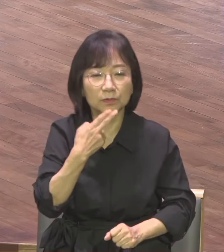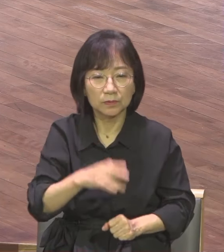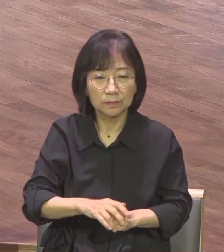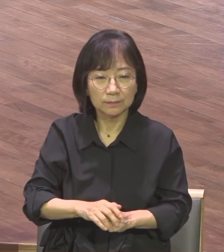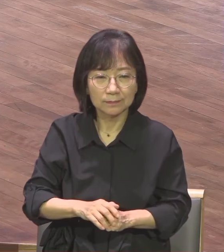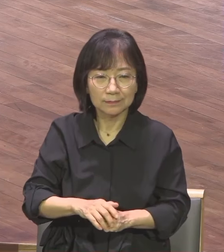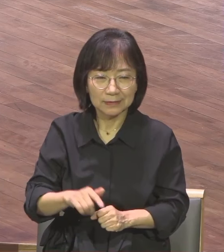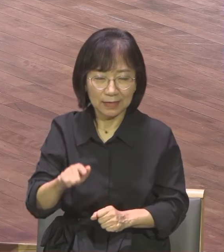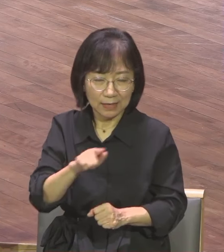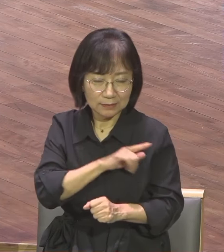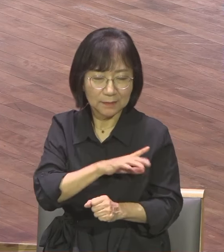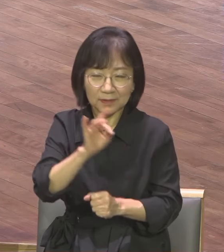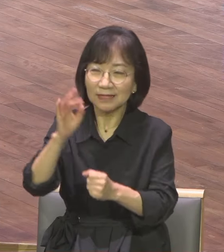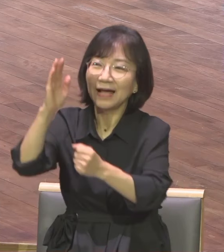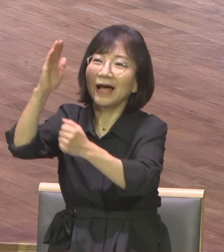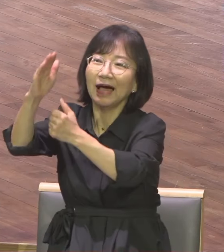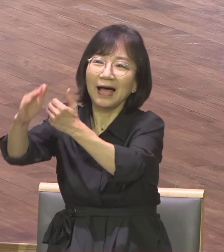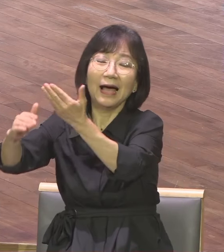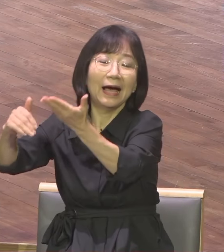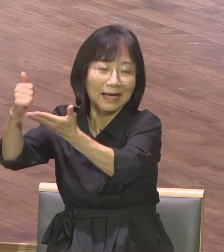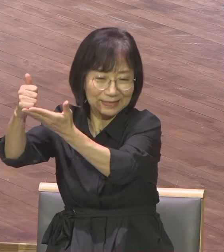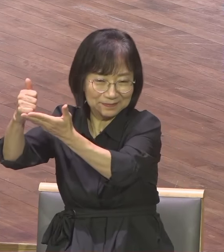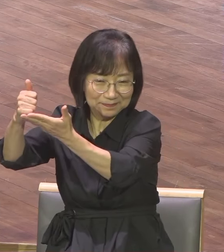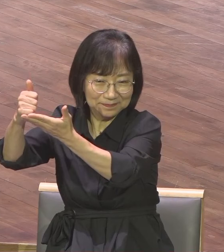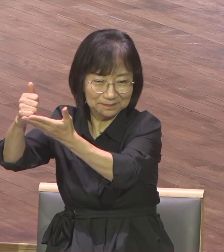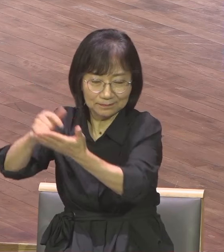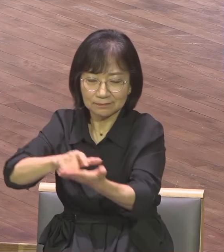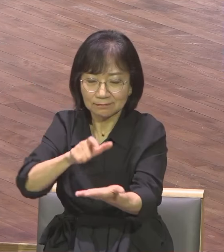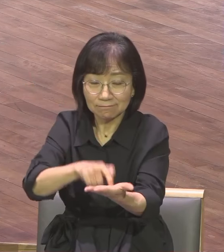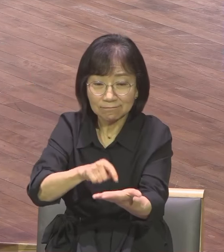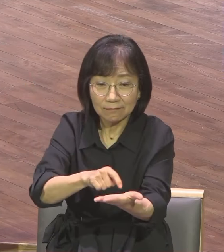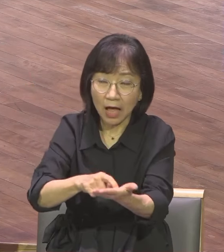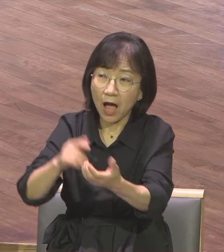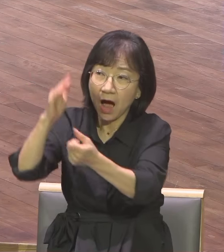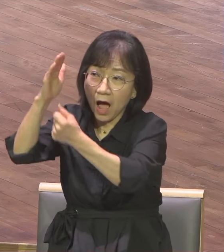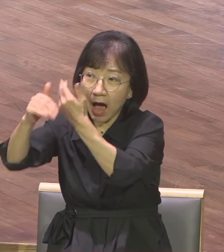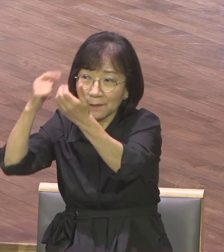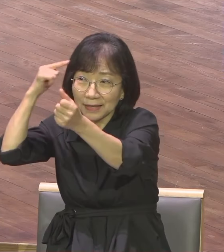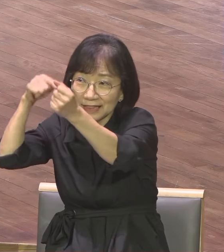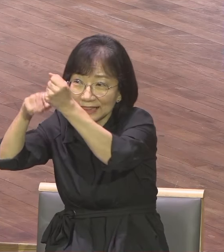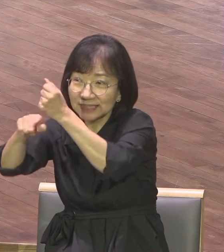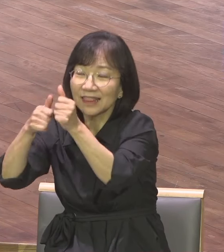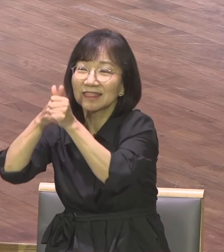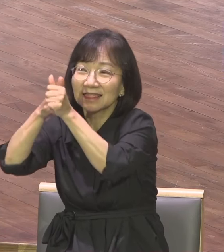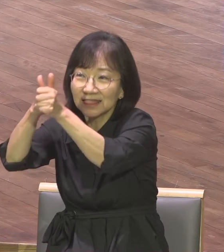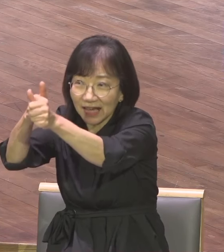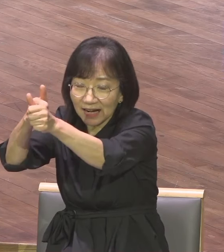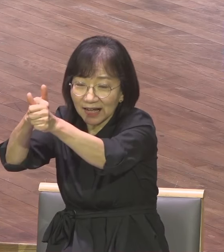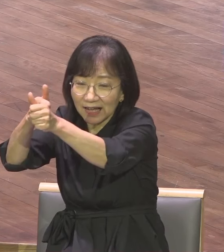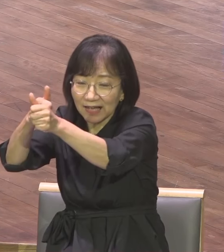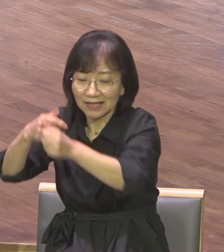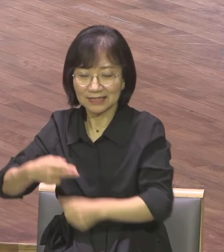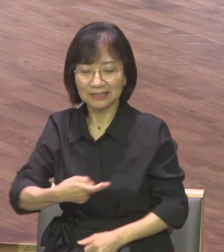바울이 주어가 아닙니다 하나님의 뜻으로 말리미암아 사도된 나 바울은